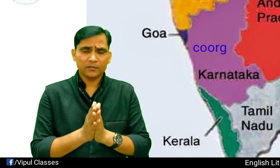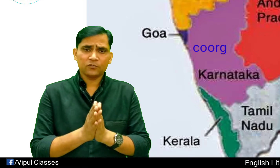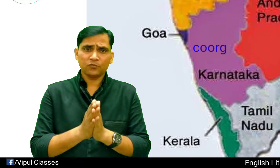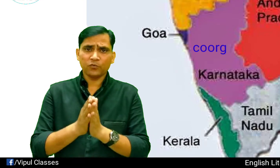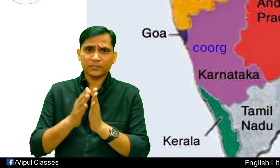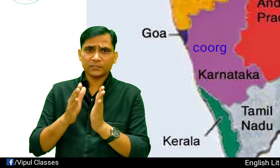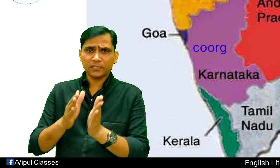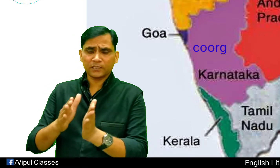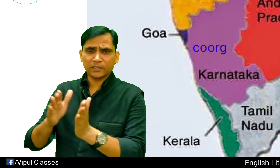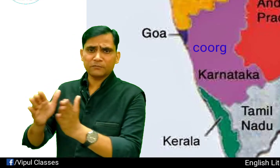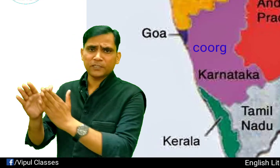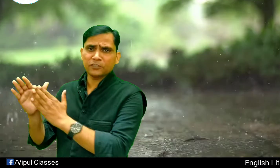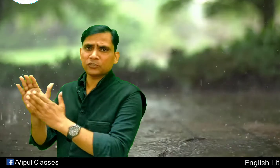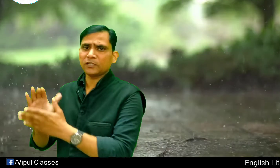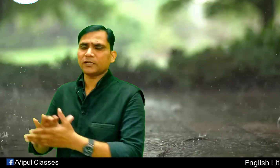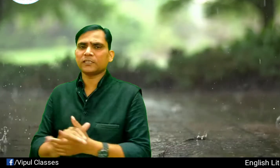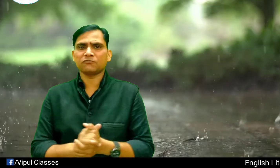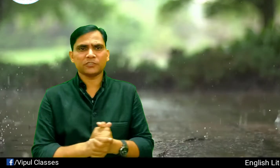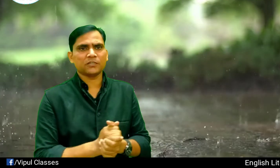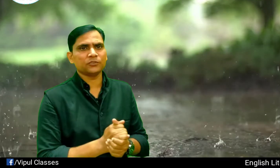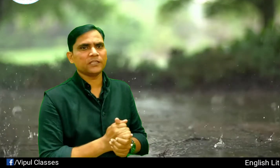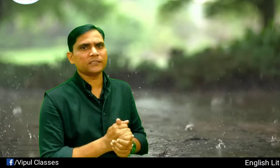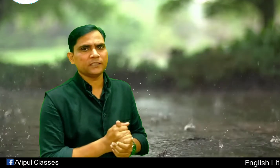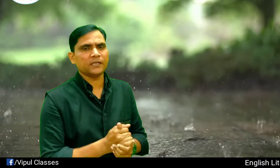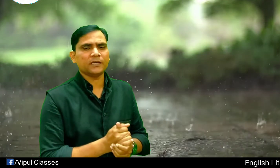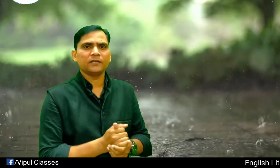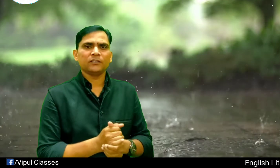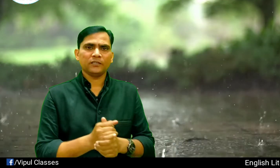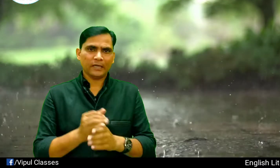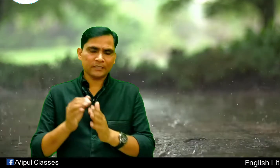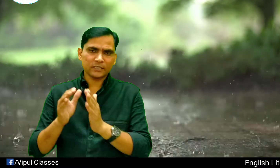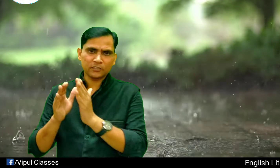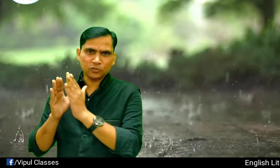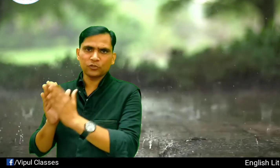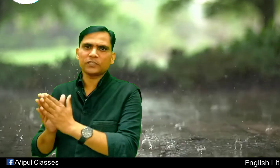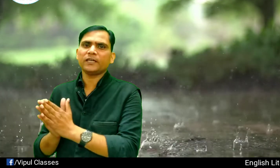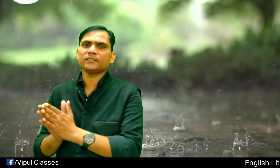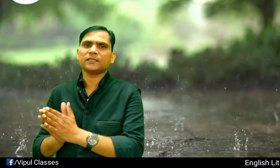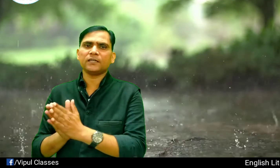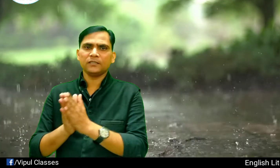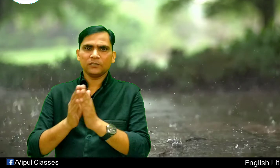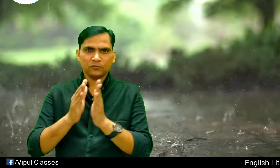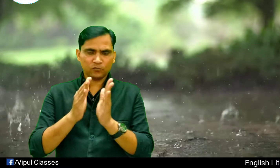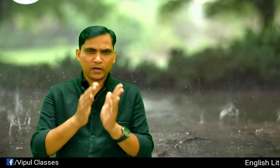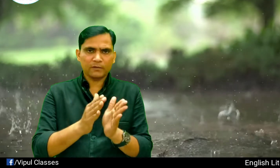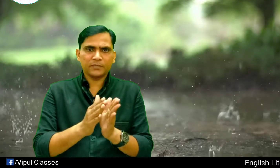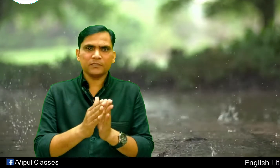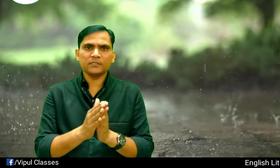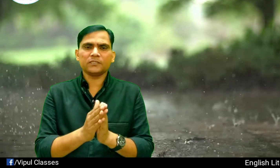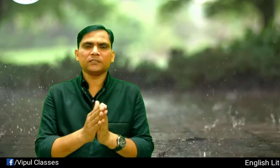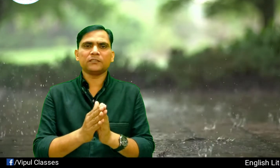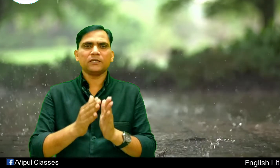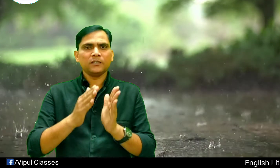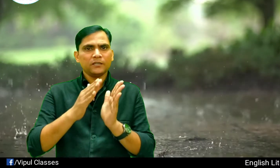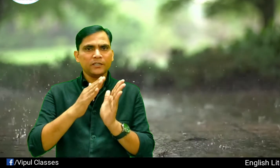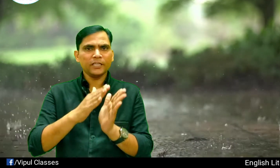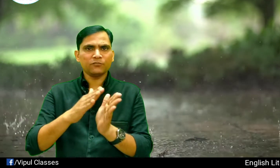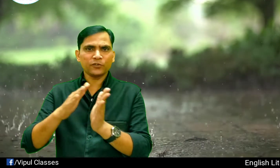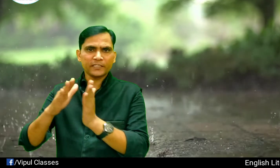वर्ष के कई महीनों तक लगातार वर्षा होती रहती है ऐसा क्यों होता है एसा वहाँ पर इस्तित rainforest